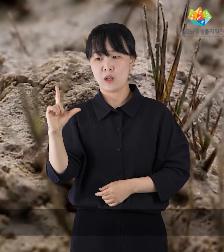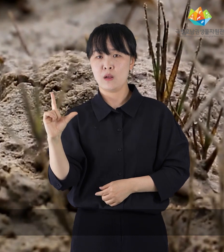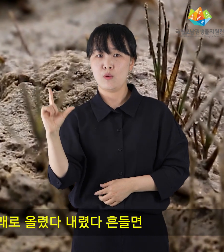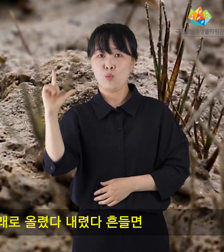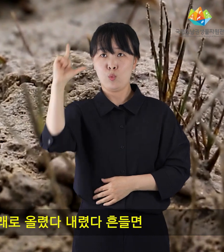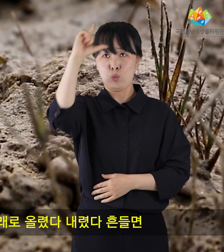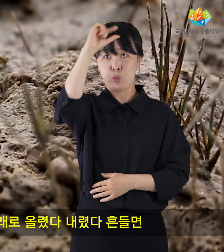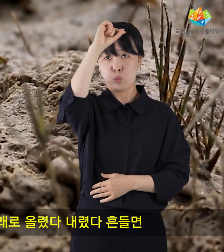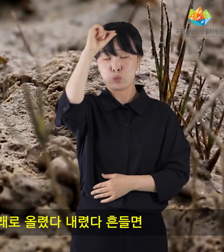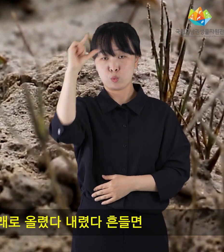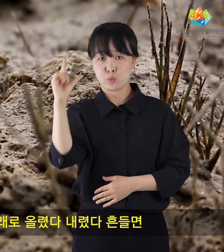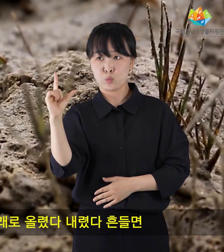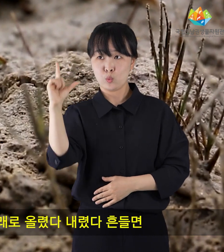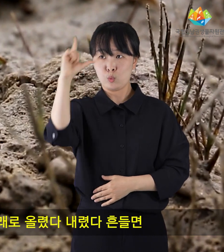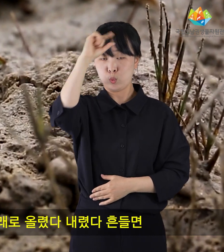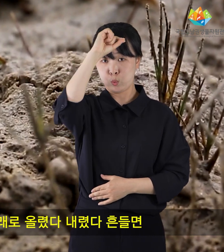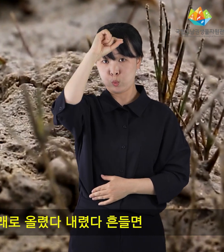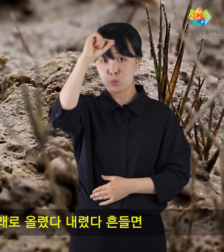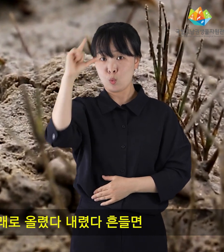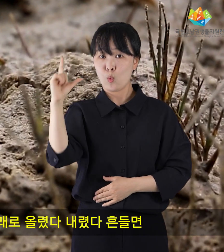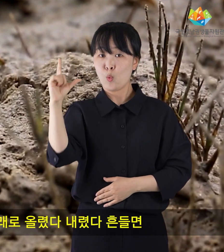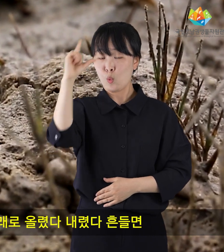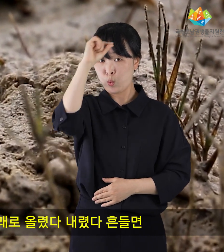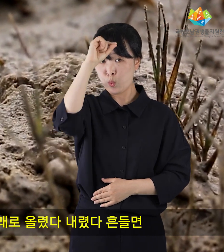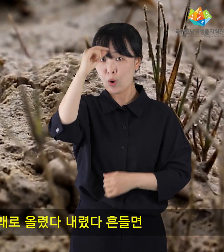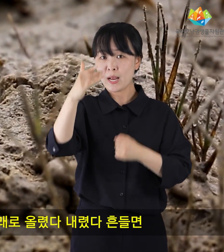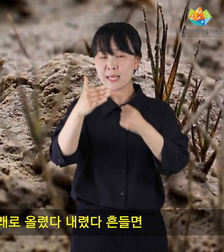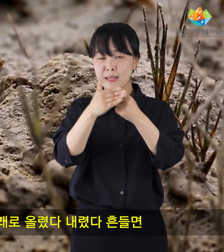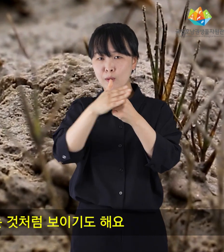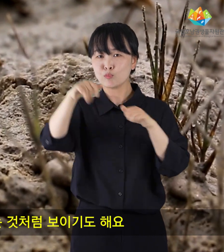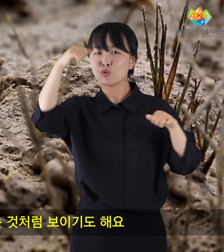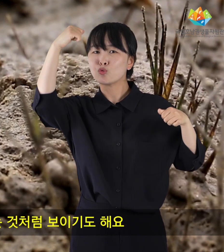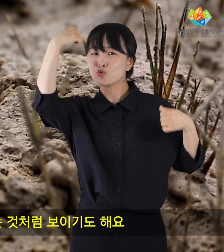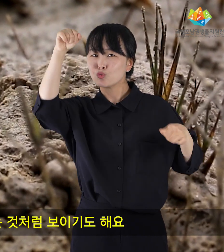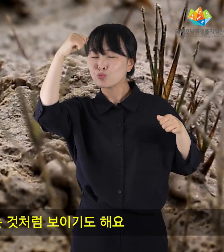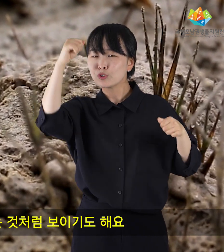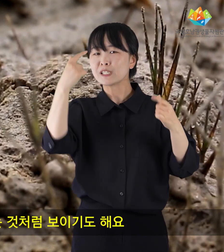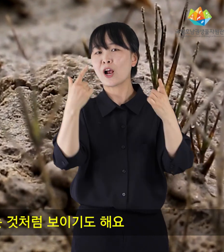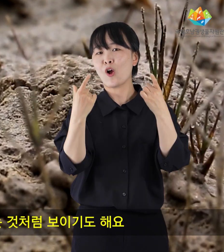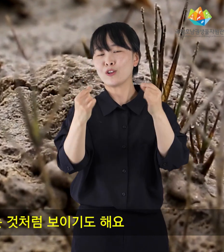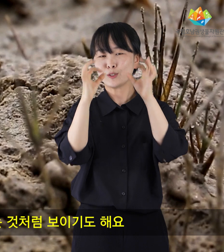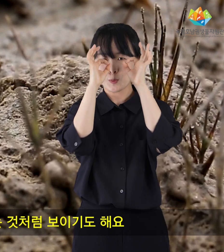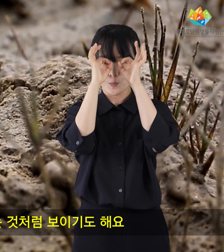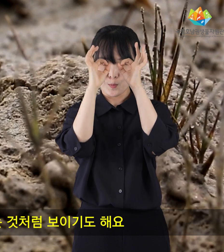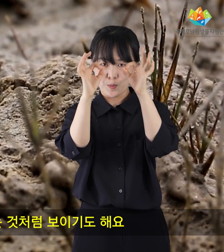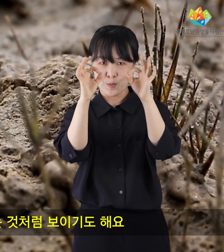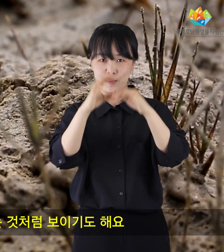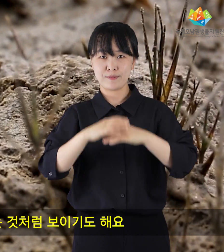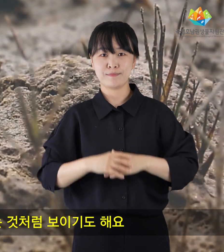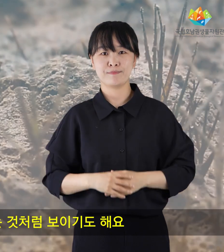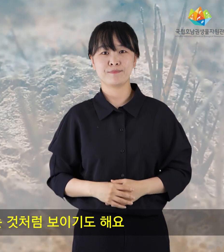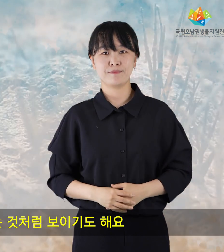집게발을 위아래로 올렸다 내렸다 흔들면 춤을 추고 있는 것처럼 보이기도 해요.